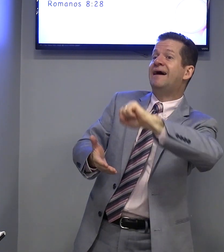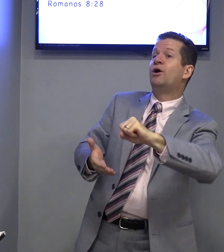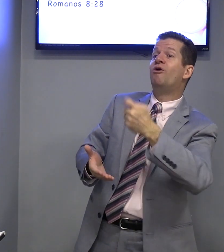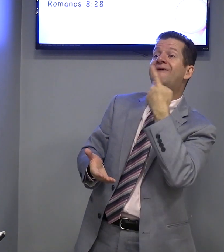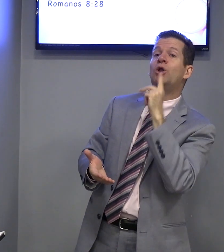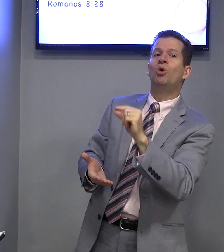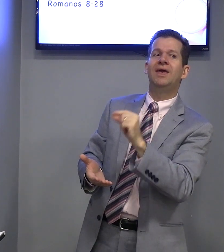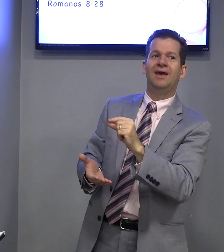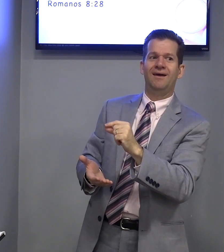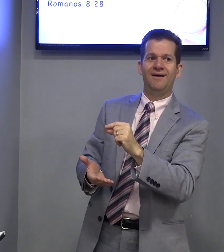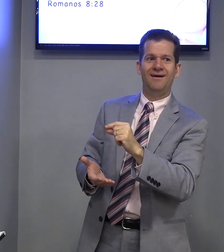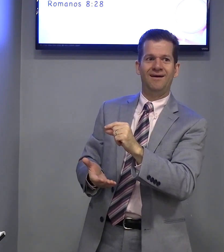farol. Falou o quê?